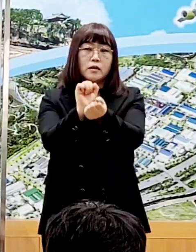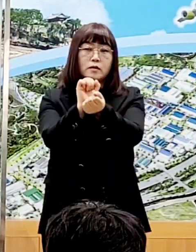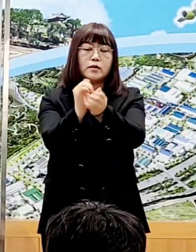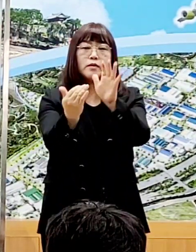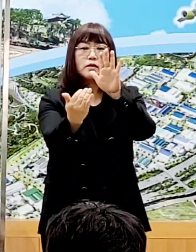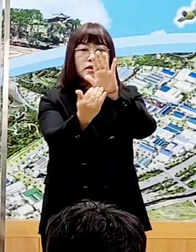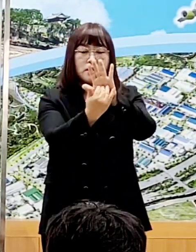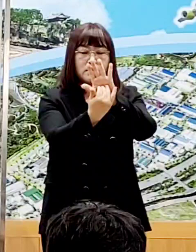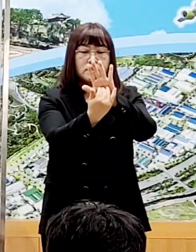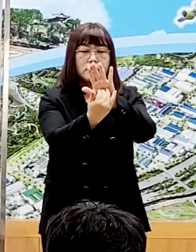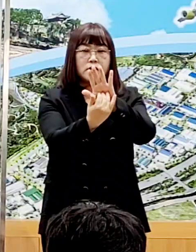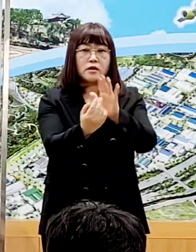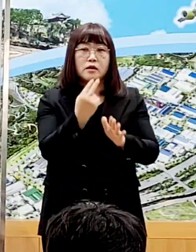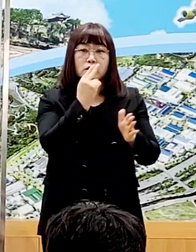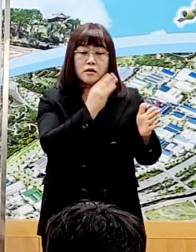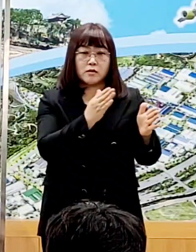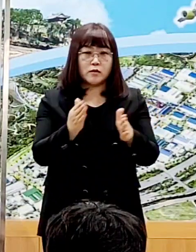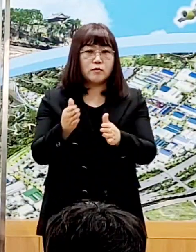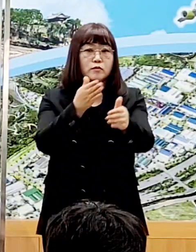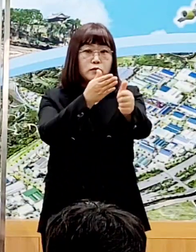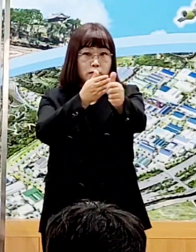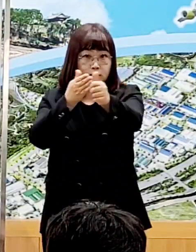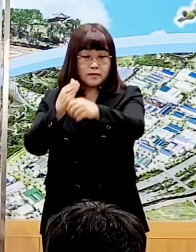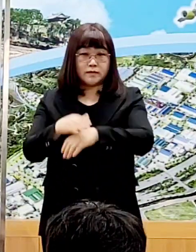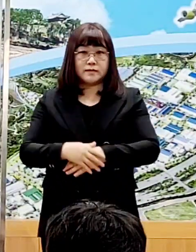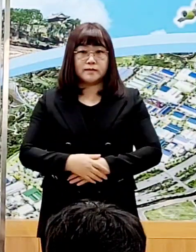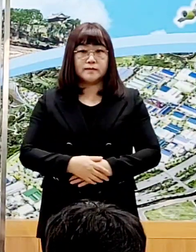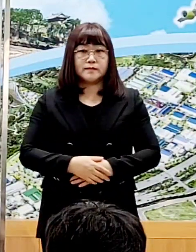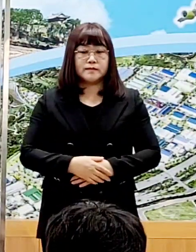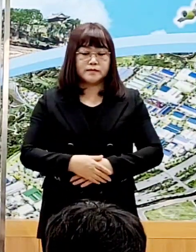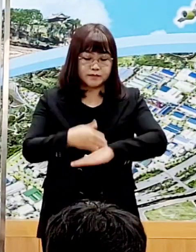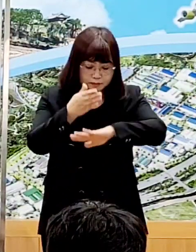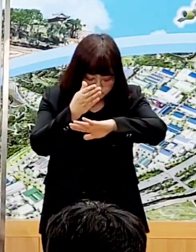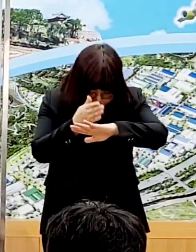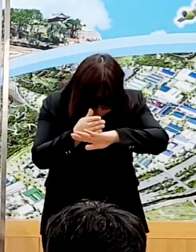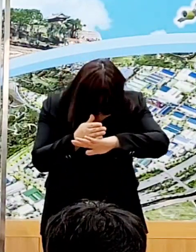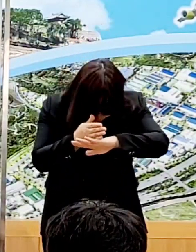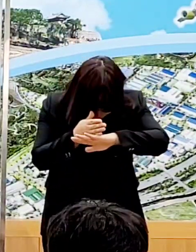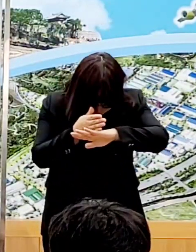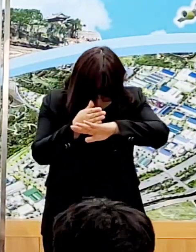대비하실 것을 당부드리겠습니다. 감사합니다.